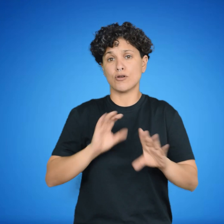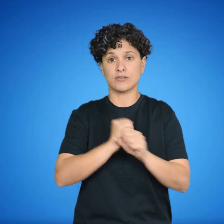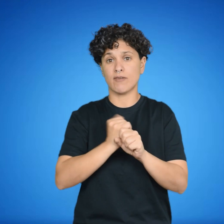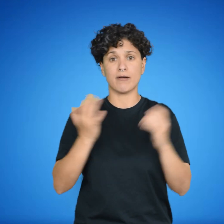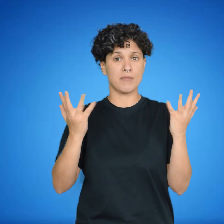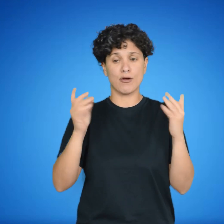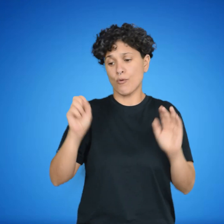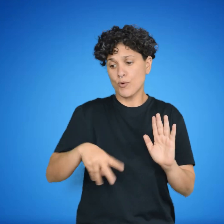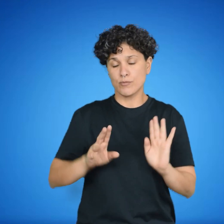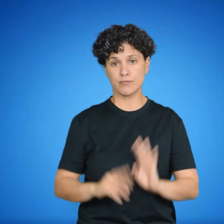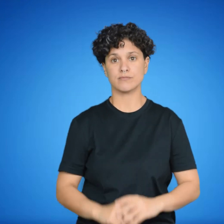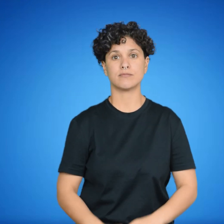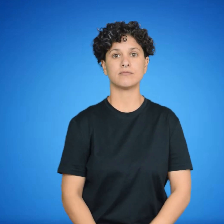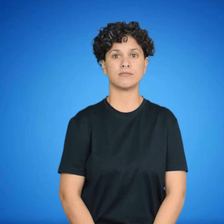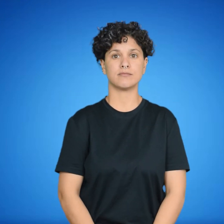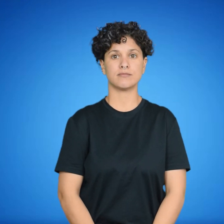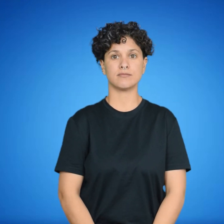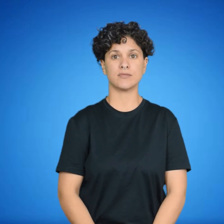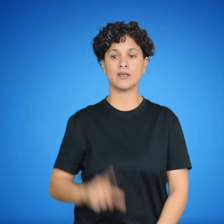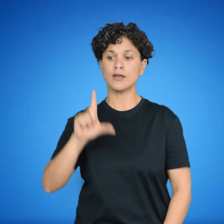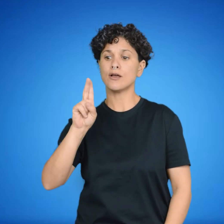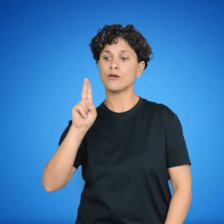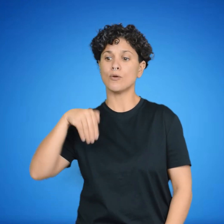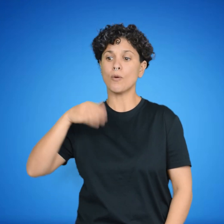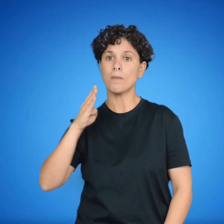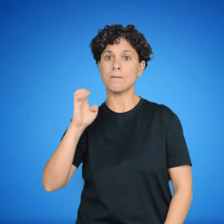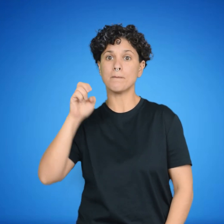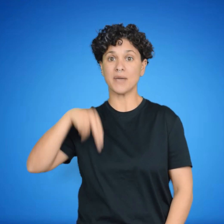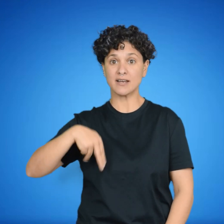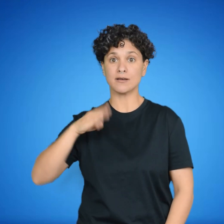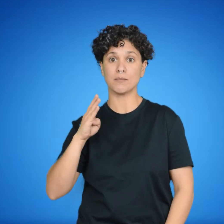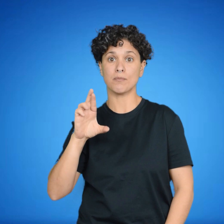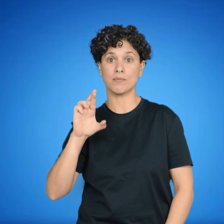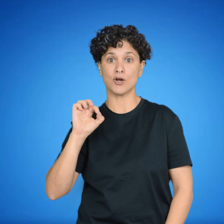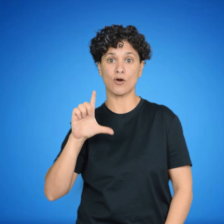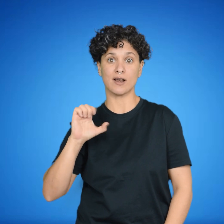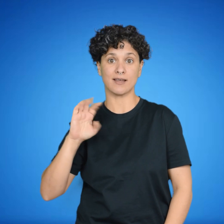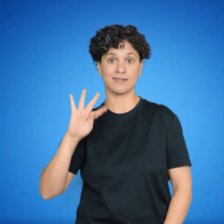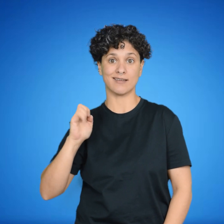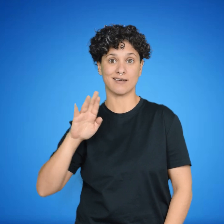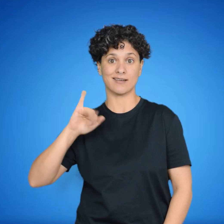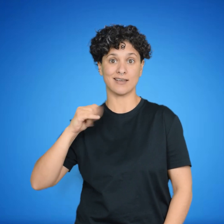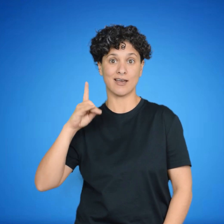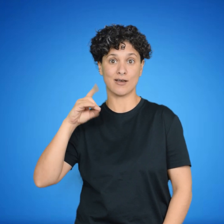profesional, a cambio de un salario. Se la conoce también como la clase trabajadora.